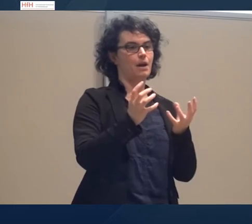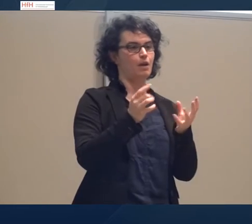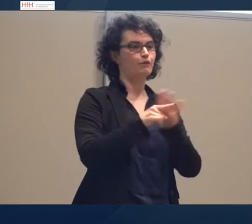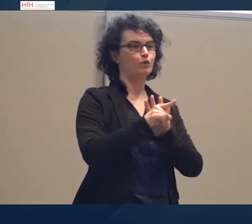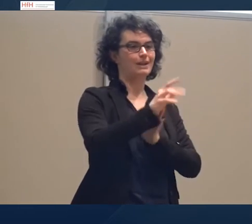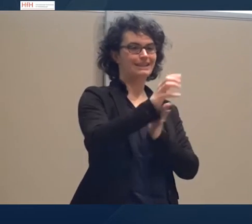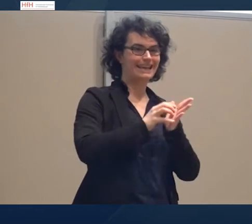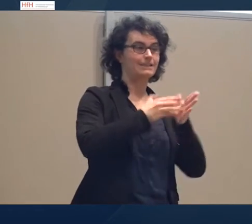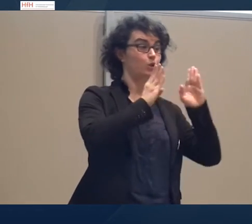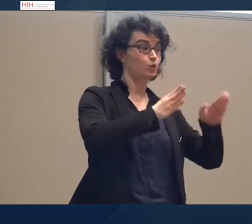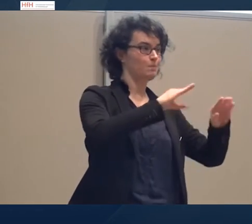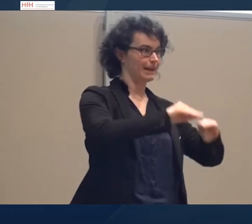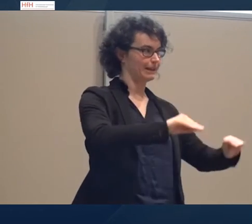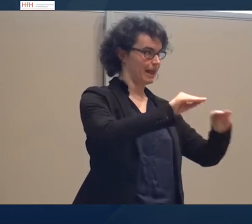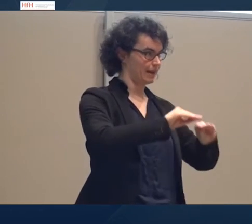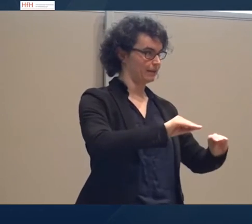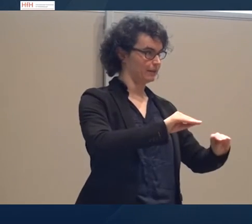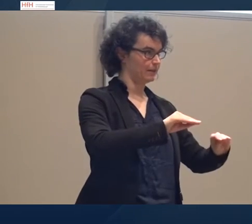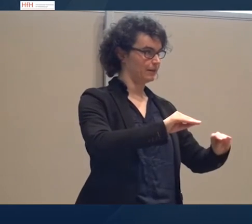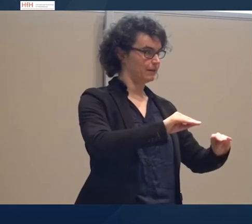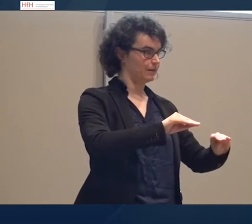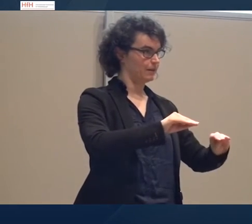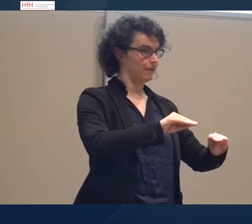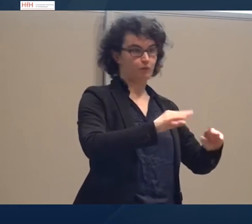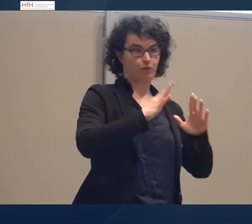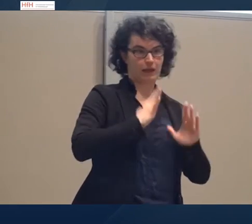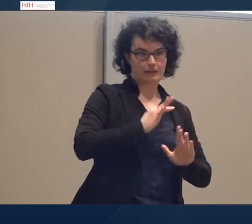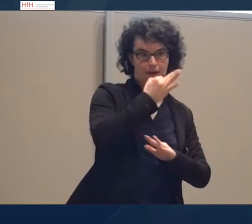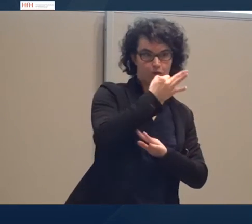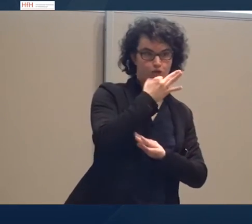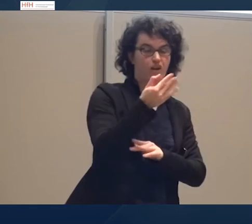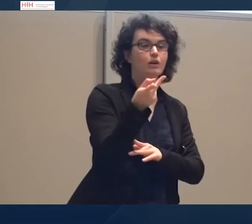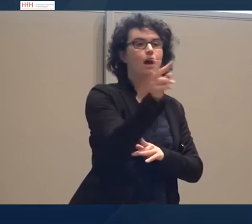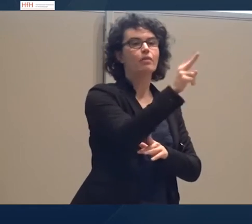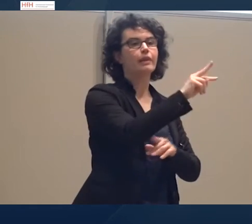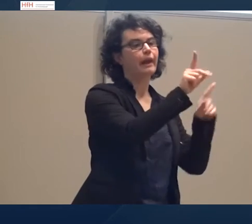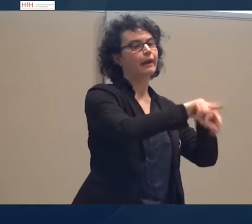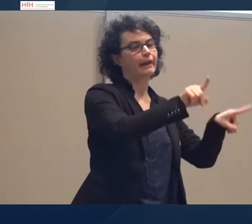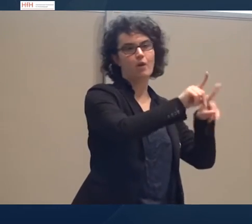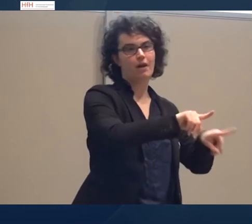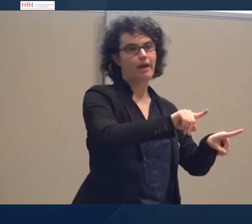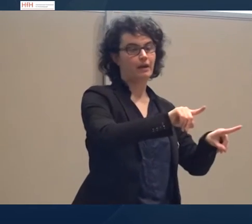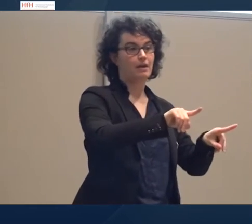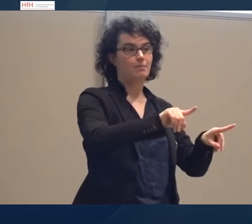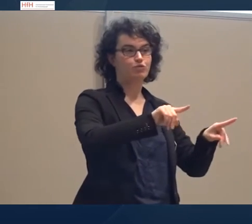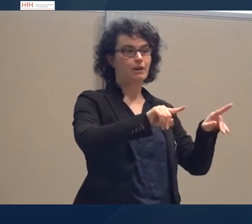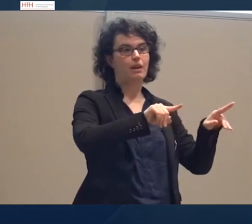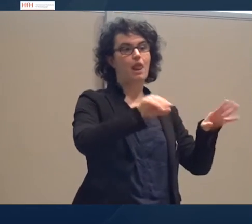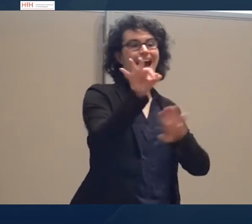erklären. Und vielleicht finden wir das retoursprachende anderen Texttypen in der Einleitung genutzt werden. Oder